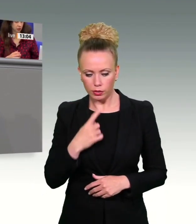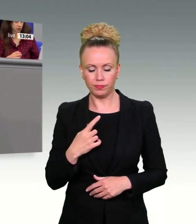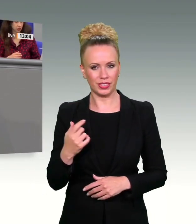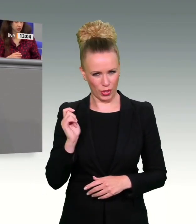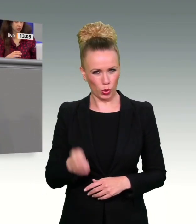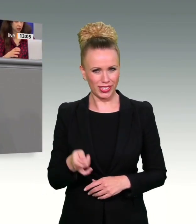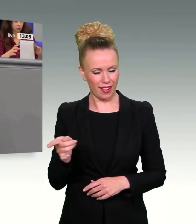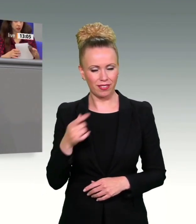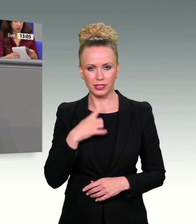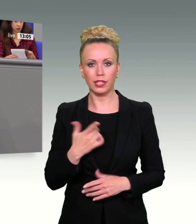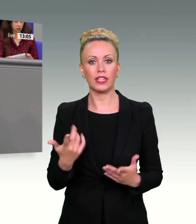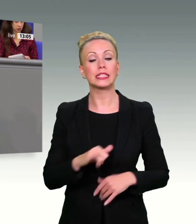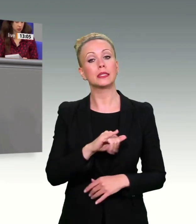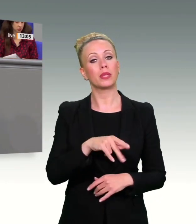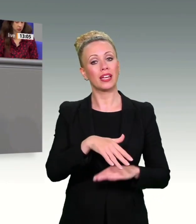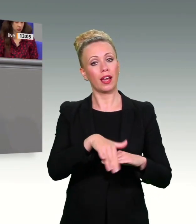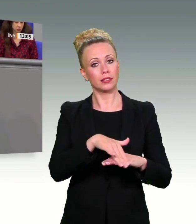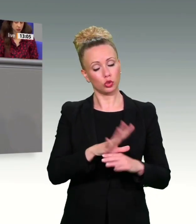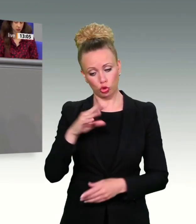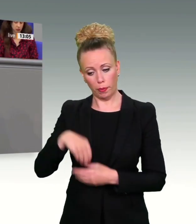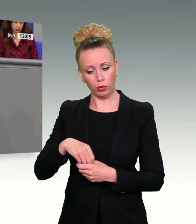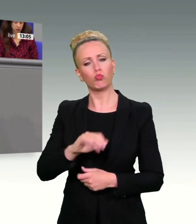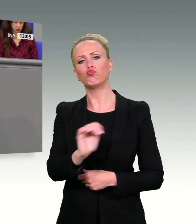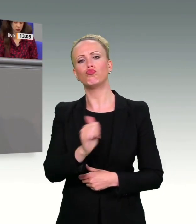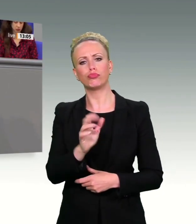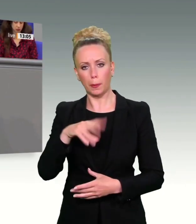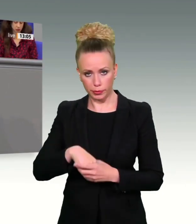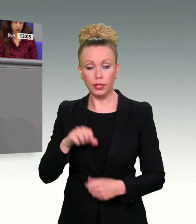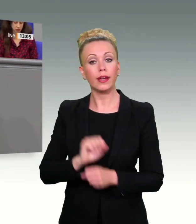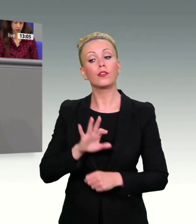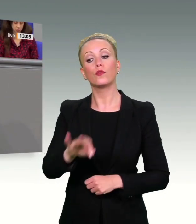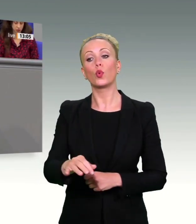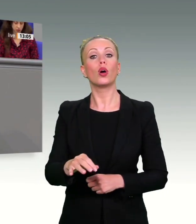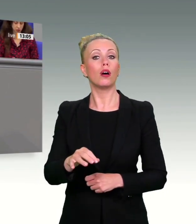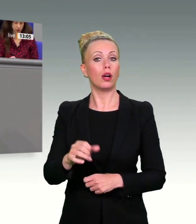-Adressen zu, um damit schwere Straftaten bekämpfen zu können, meine Damen und Herren.